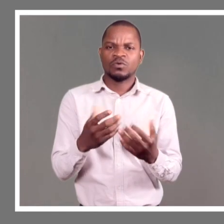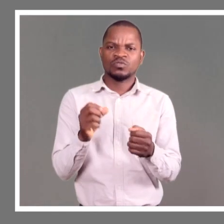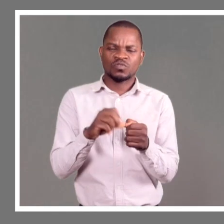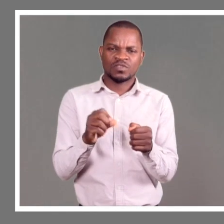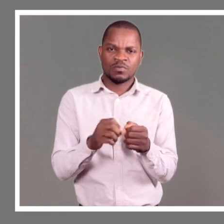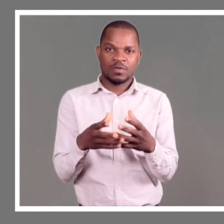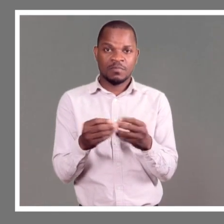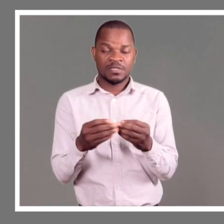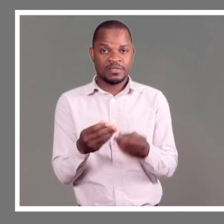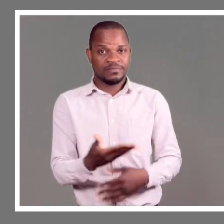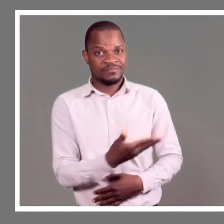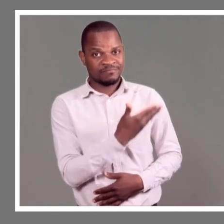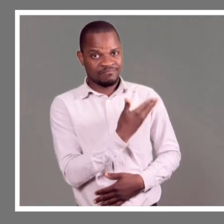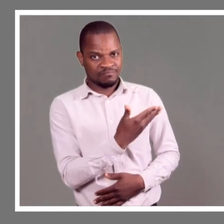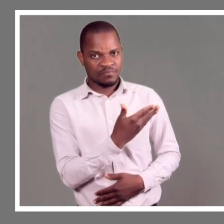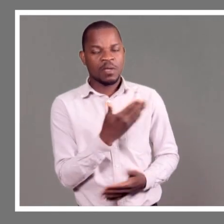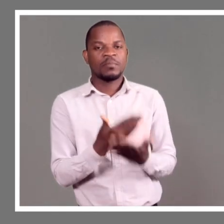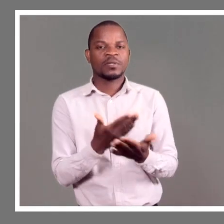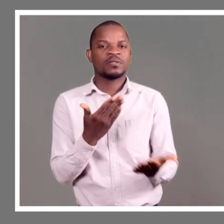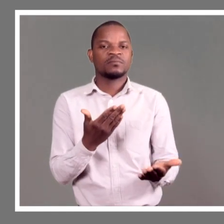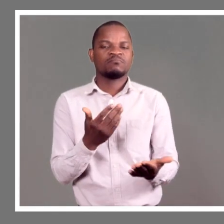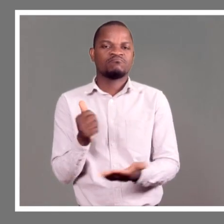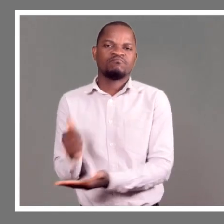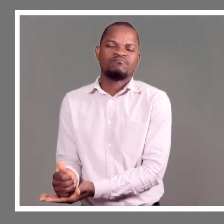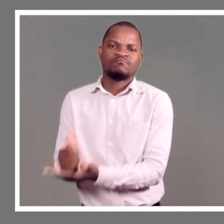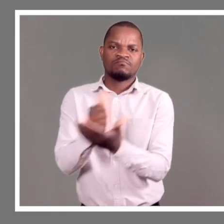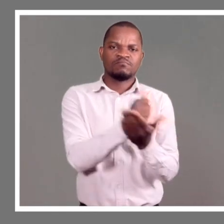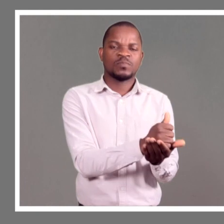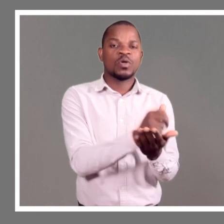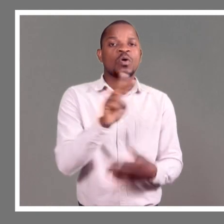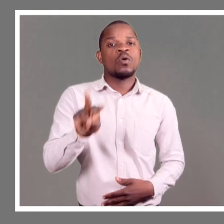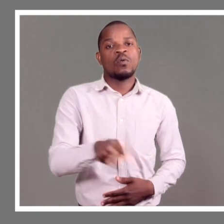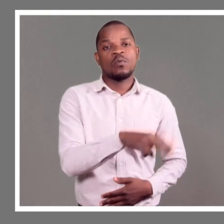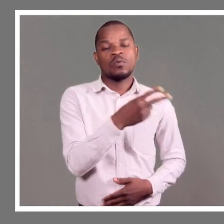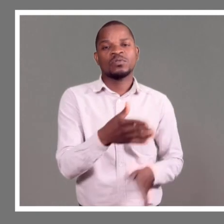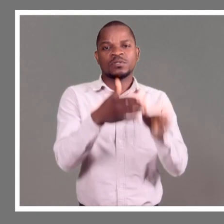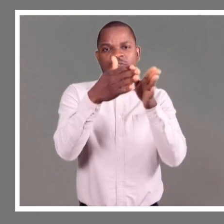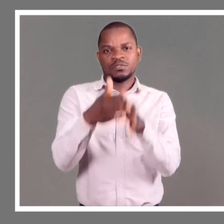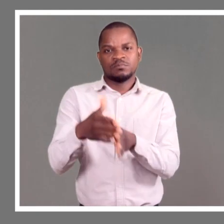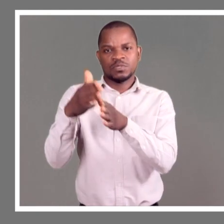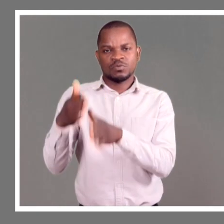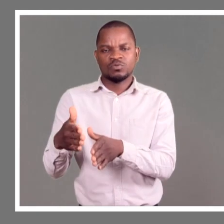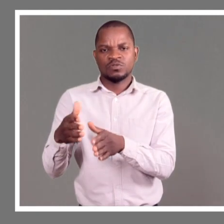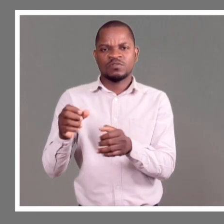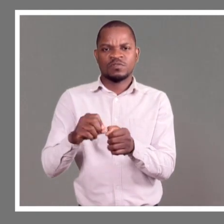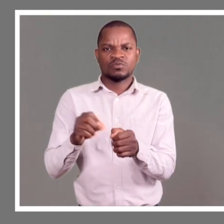bloco de mão, que são esses aqui, para poder ajudar, outros irmãos, que andam a